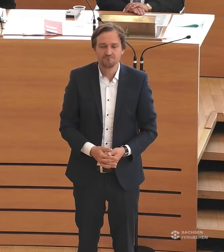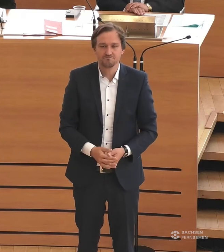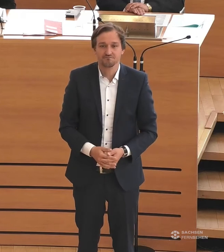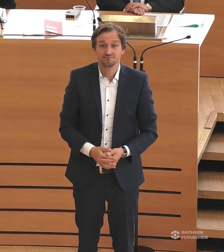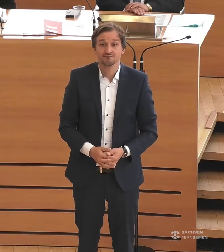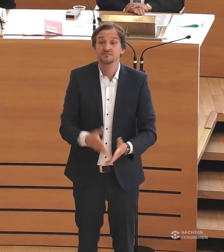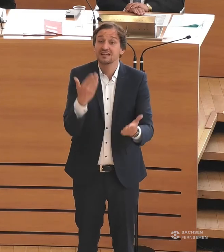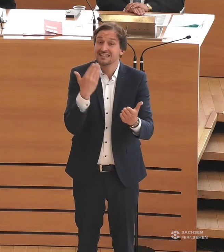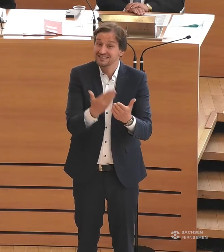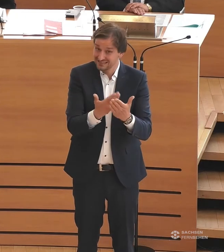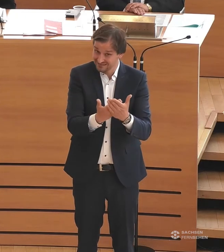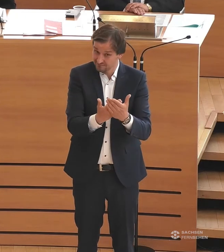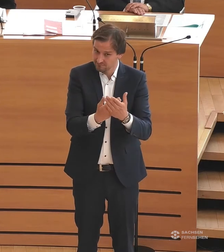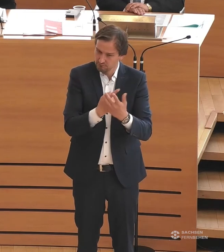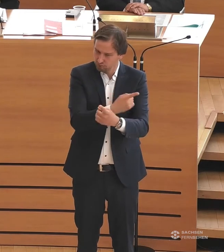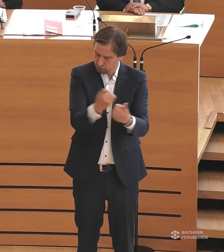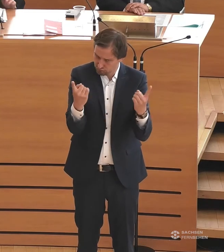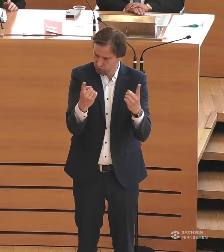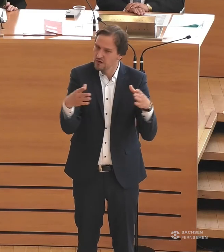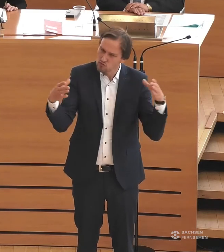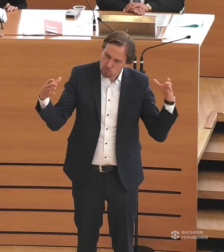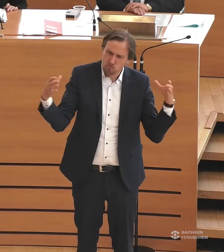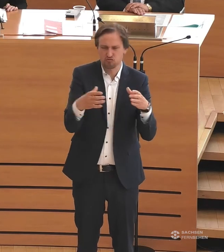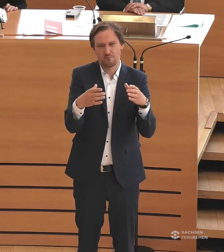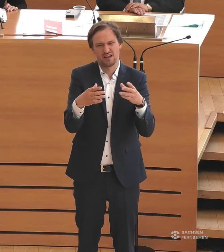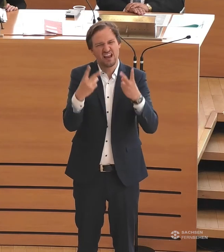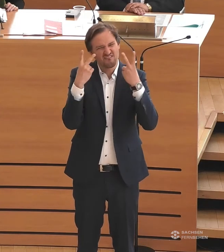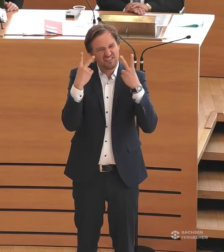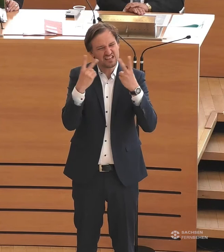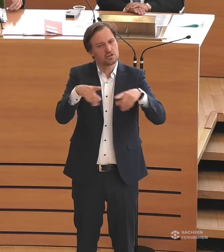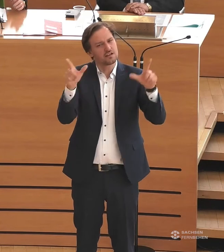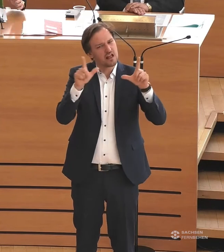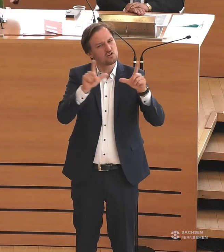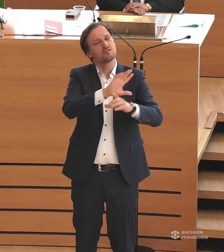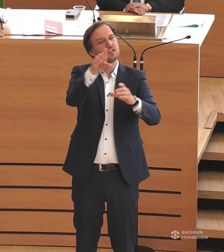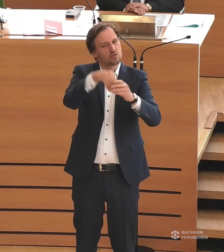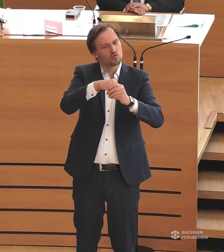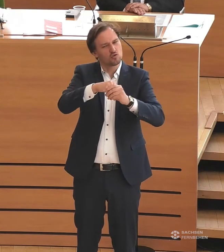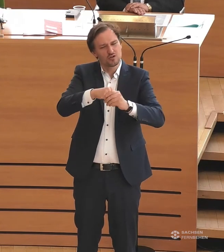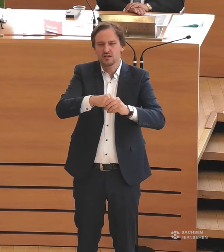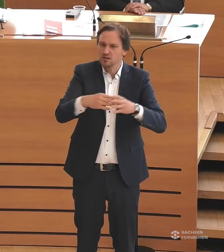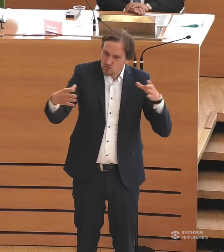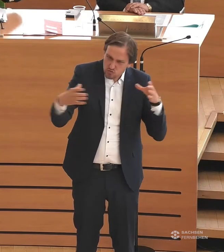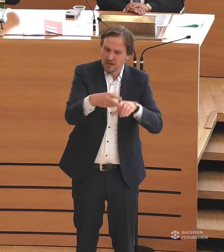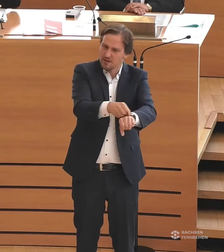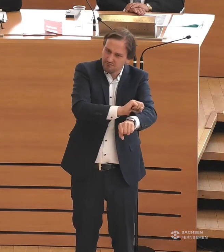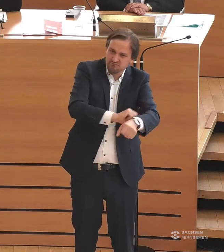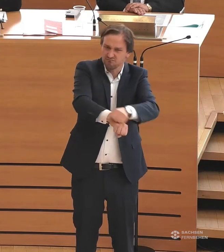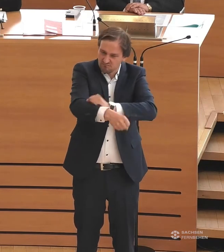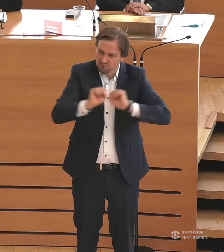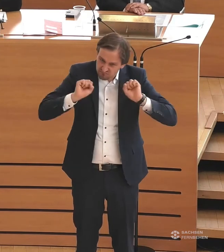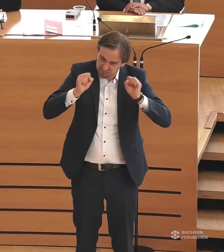Deshalb lassen Sie uns gemeinsam mit Hochdruck für eine inklusive Gesellschaft arbeiten. Und lassen Sie uns gemeinsam dafür sorgen,